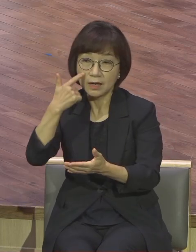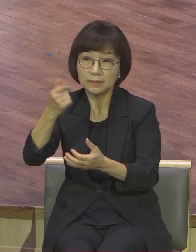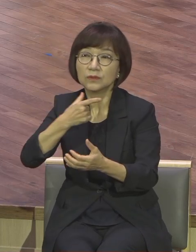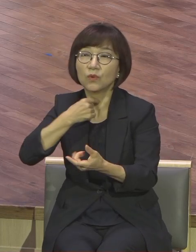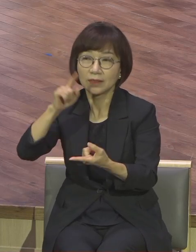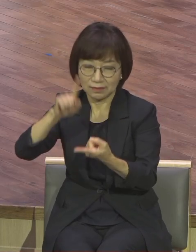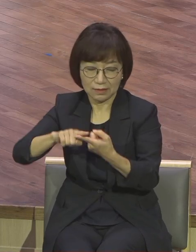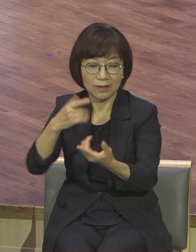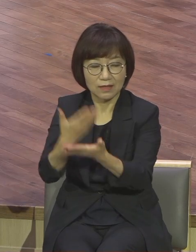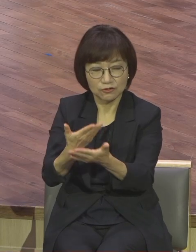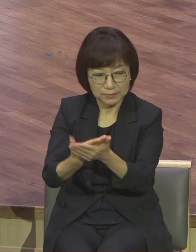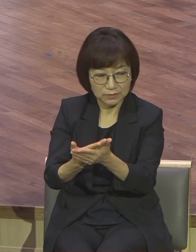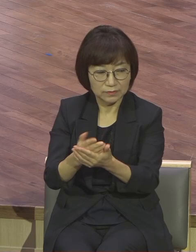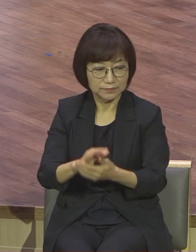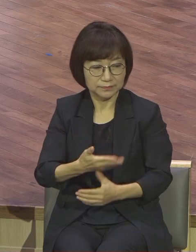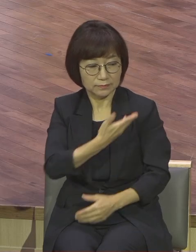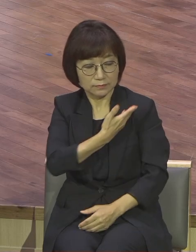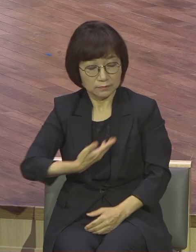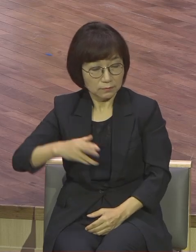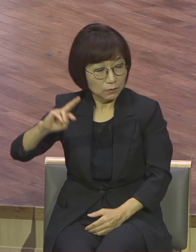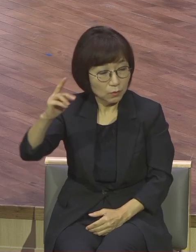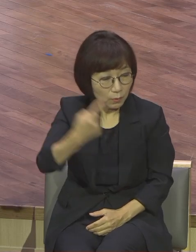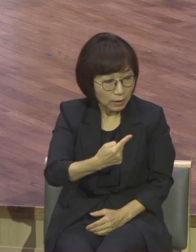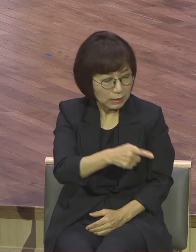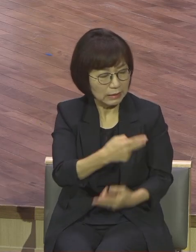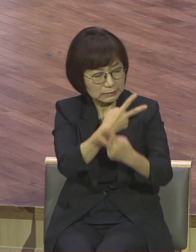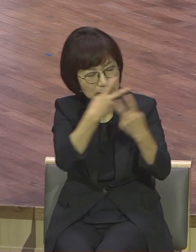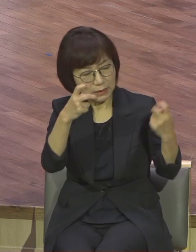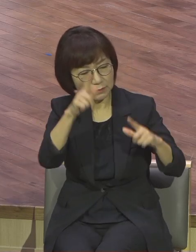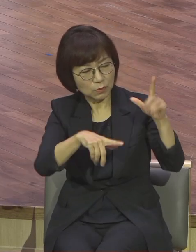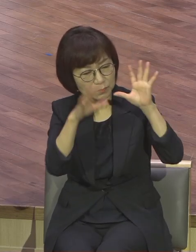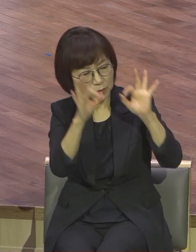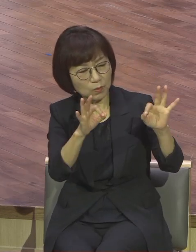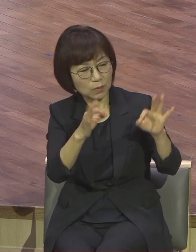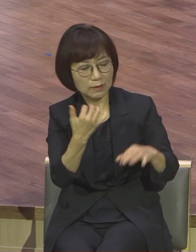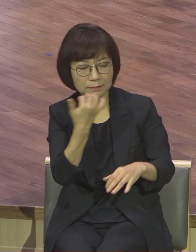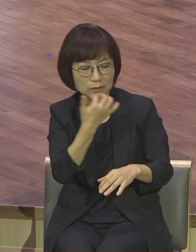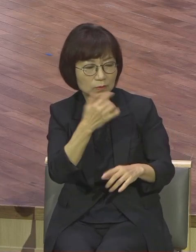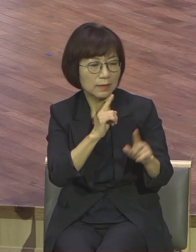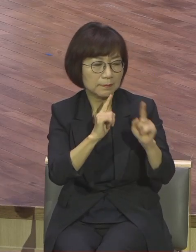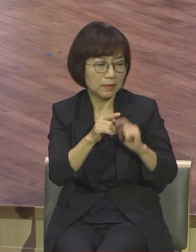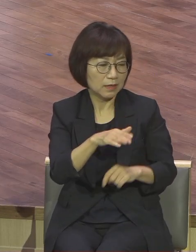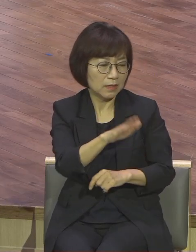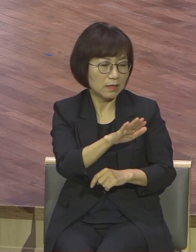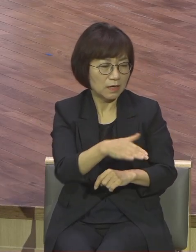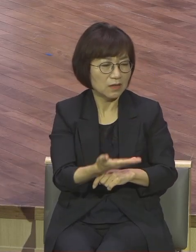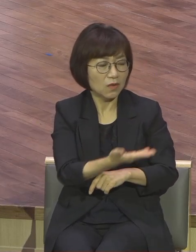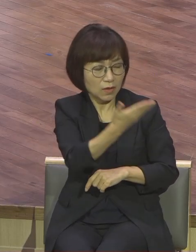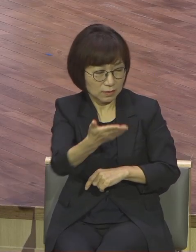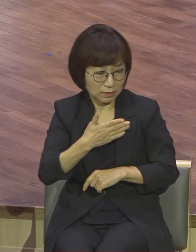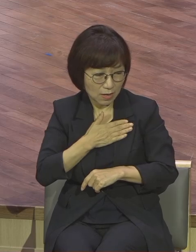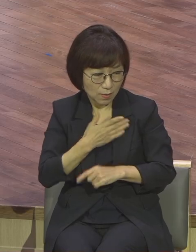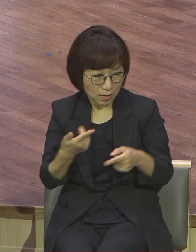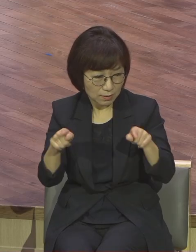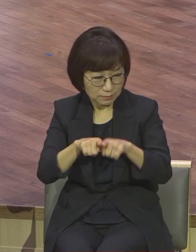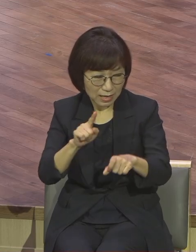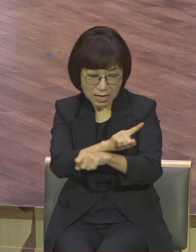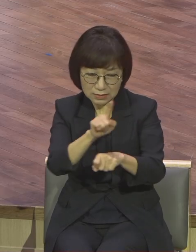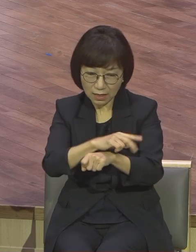원대로 하옵소서 하시고 제자들에게 오사 그 잔은 것을 보시고 베드로에게 말씀하시되 너희가 나와 함께 한 시간도 이렇게